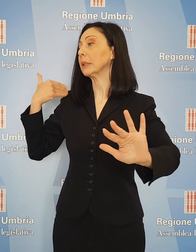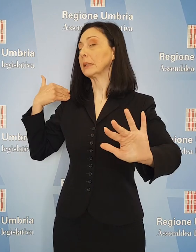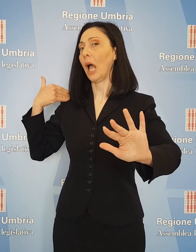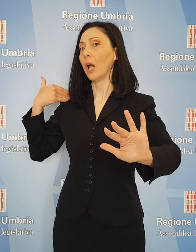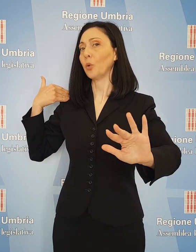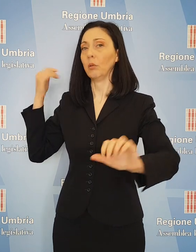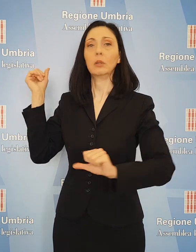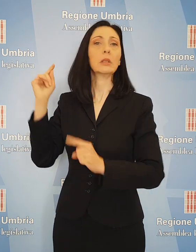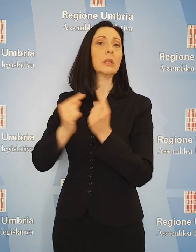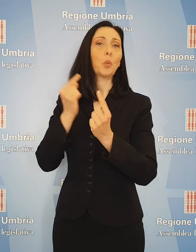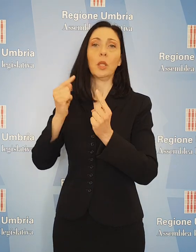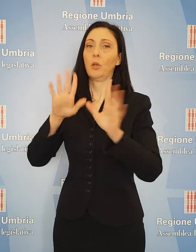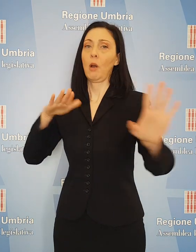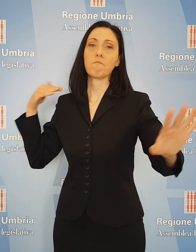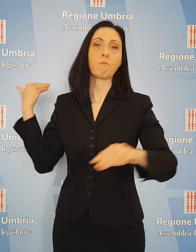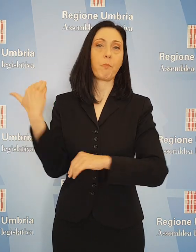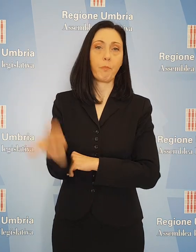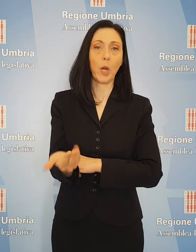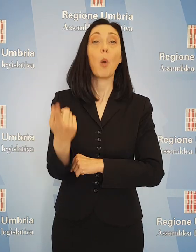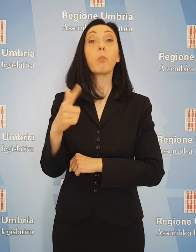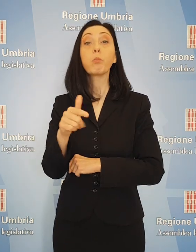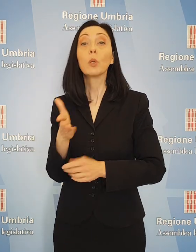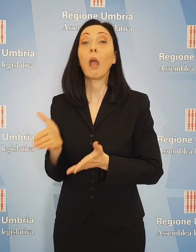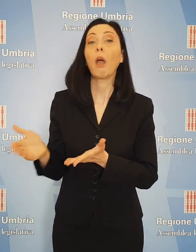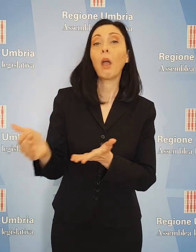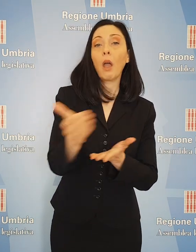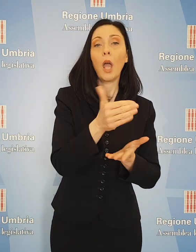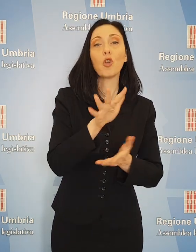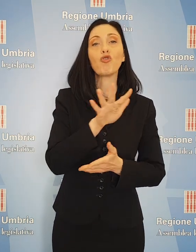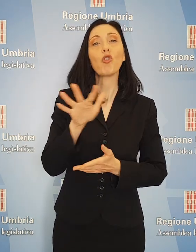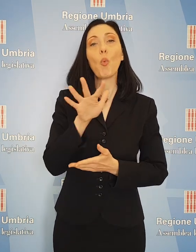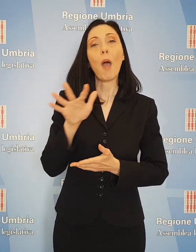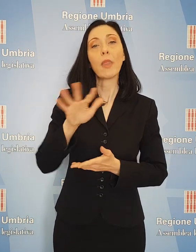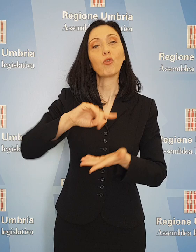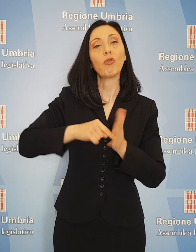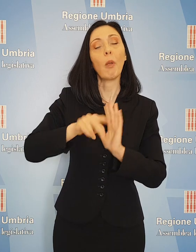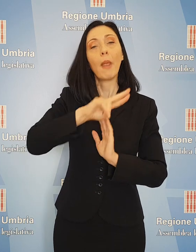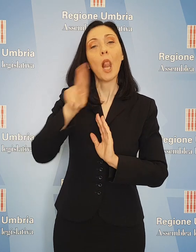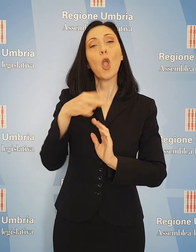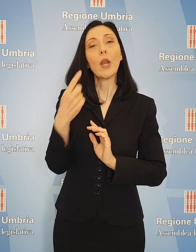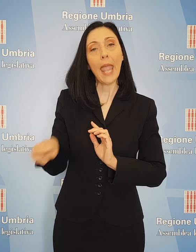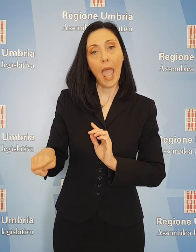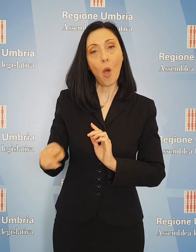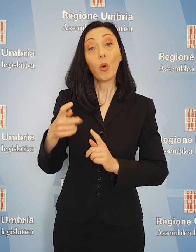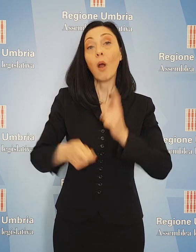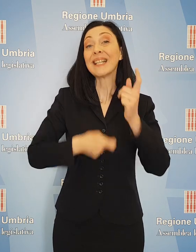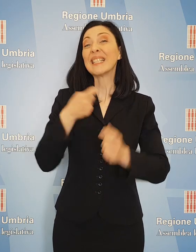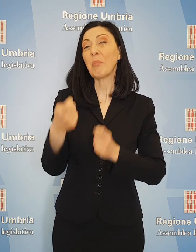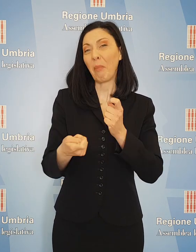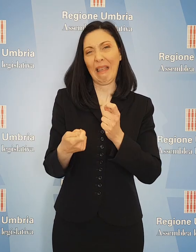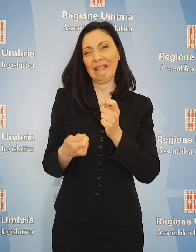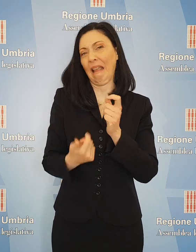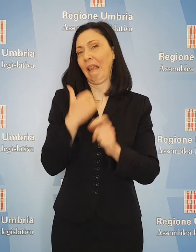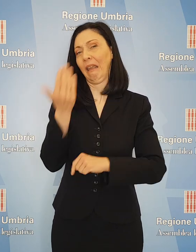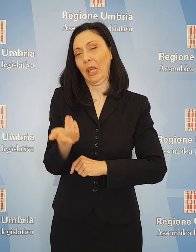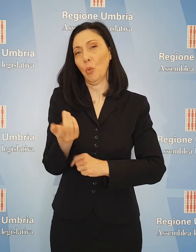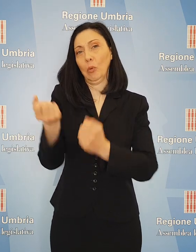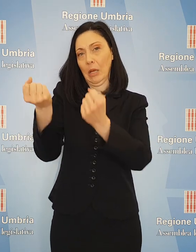al passato, recuperato circa 55 milioni di euro, riducendo la spesa improduttiva a favore delle politiche di